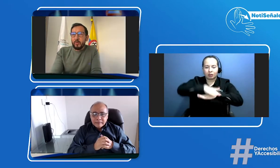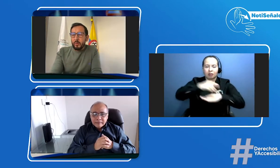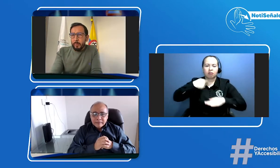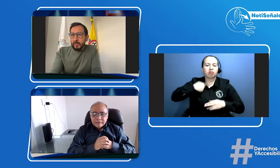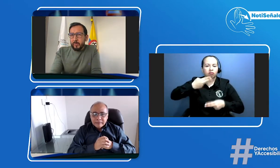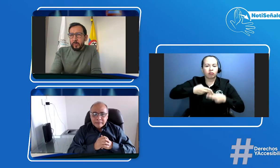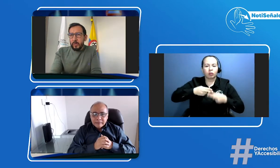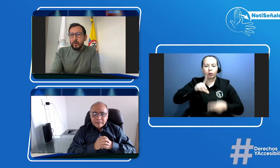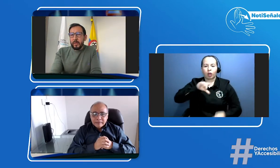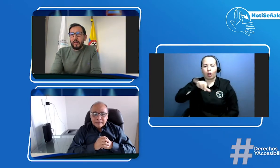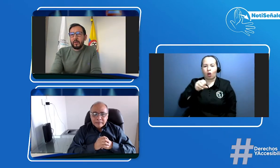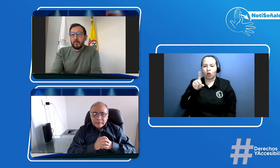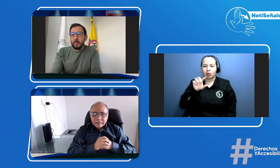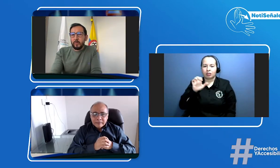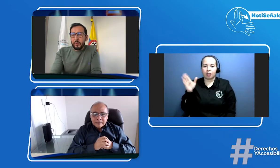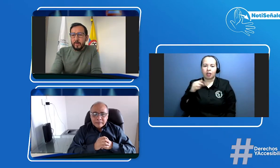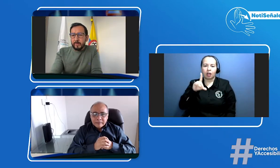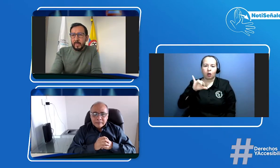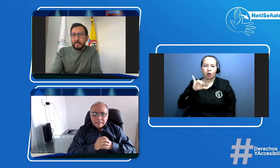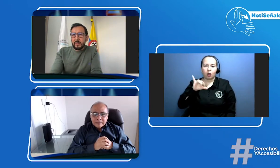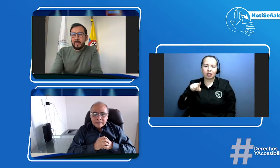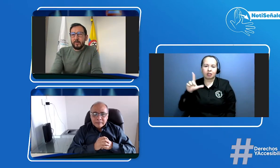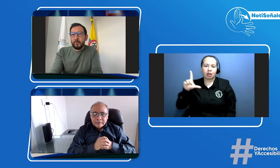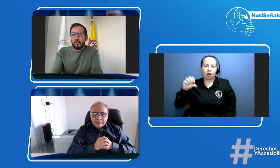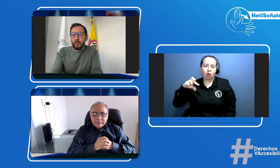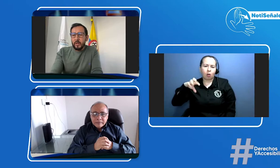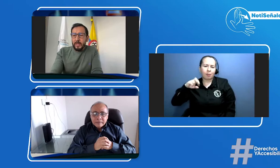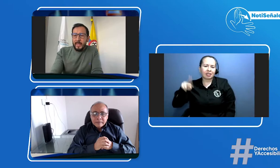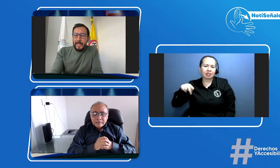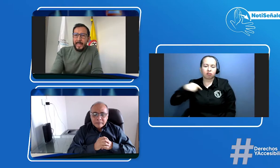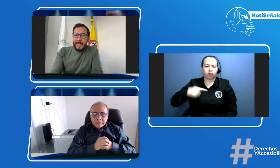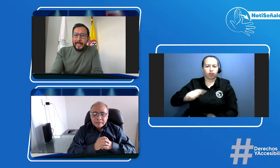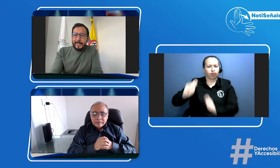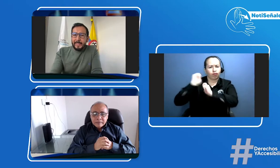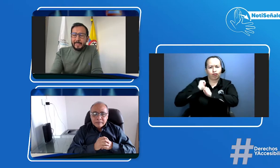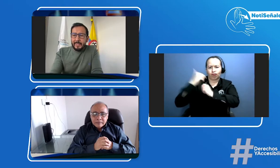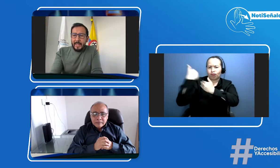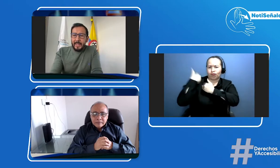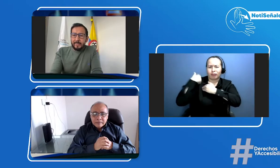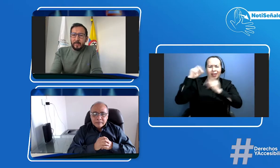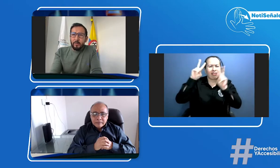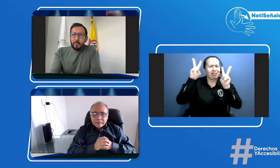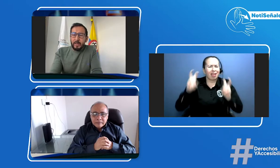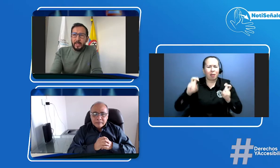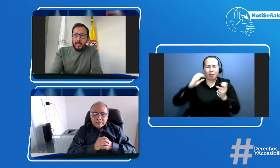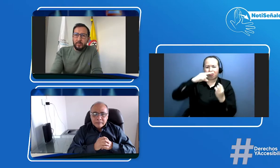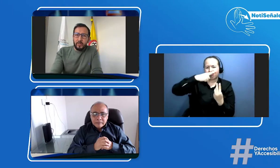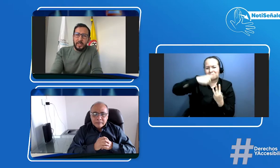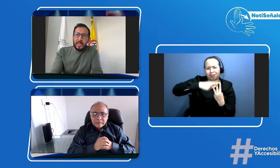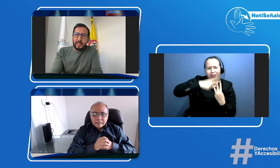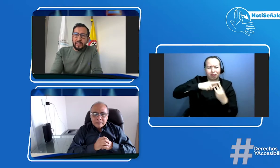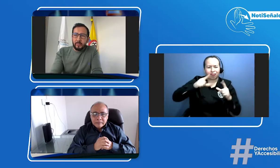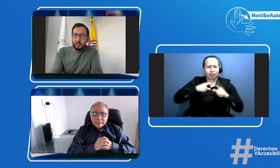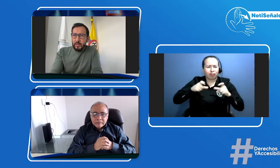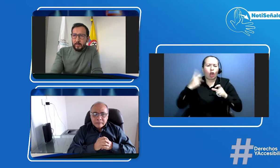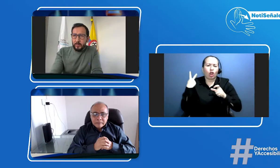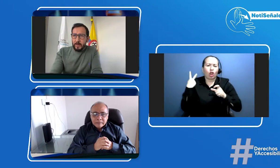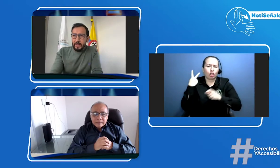López soy el coordinador de todos los temas de licencias de conducción desde ya hace un par de años la agencia nacional de seguridad vial